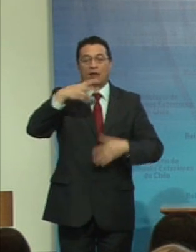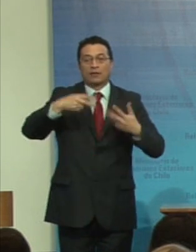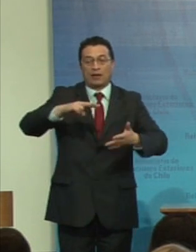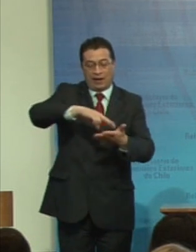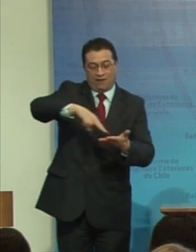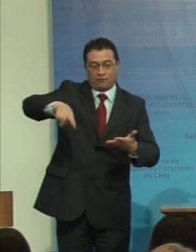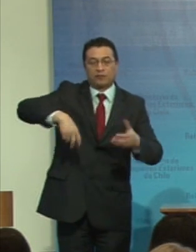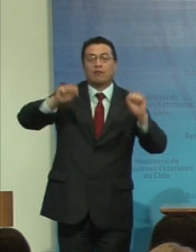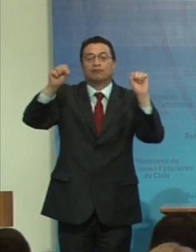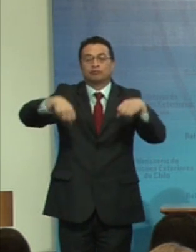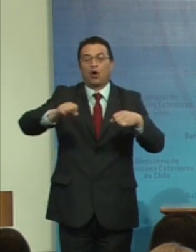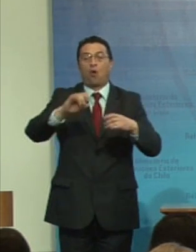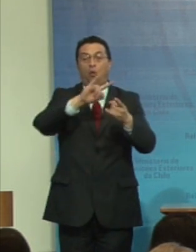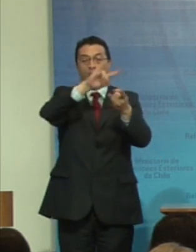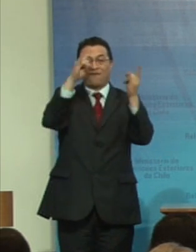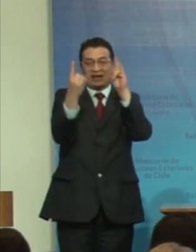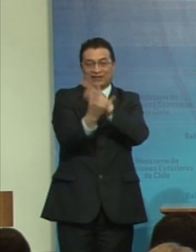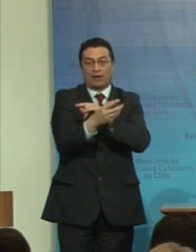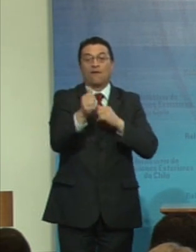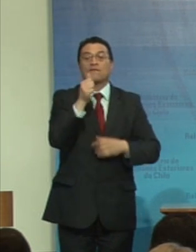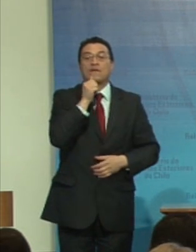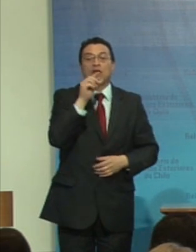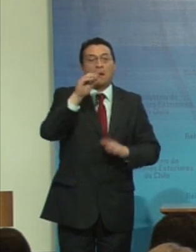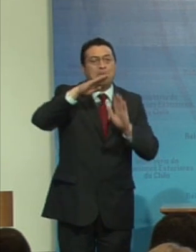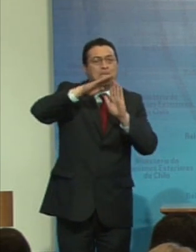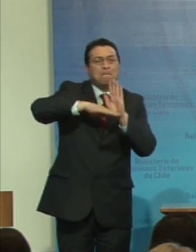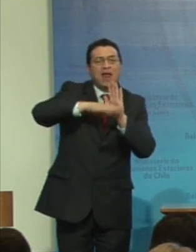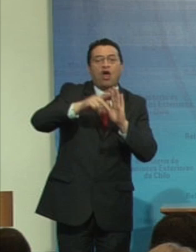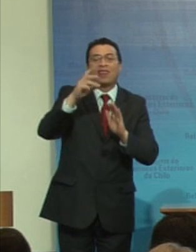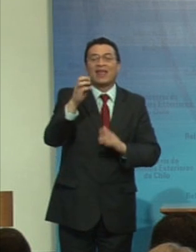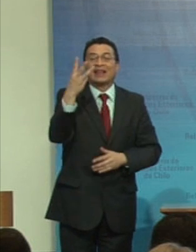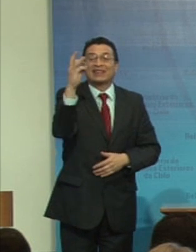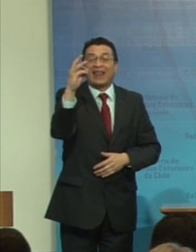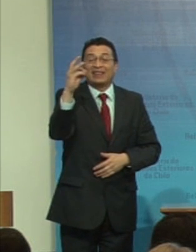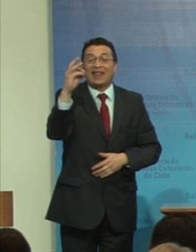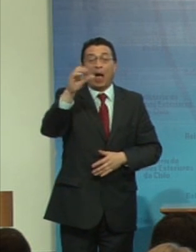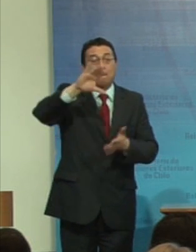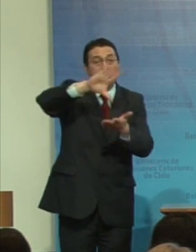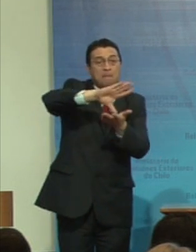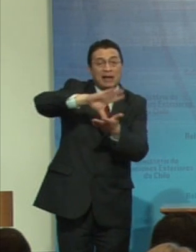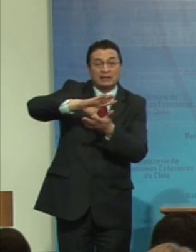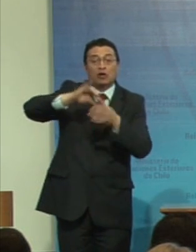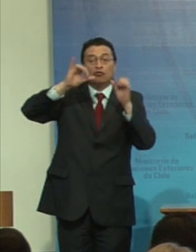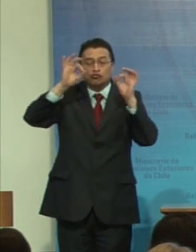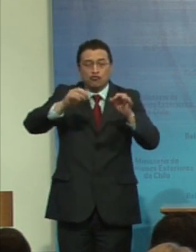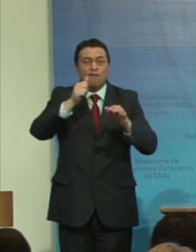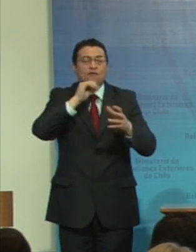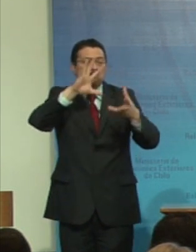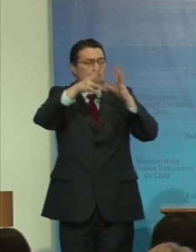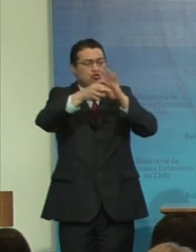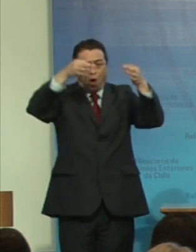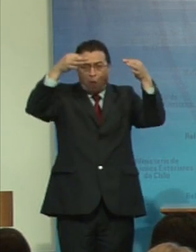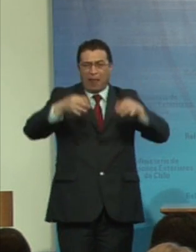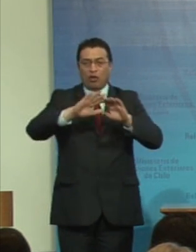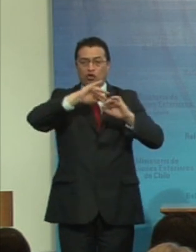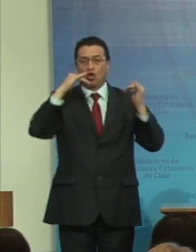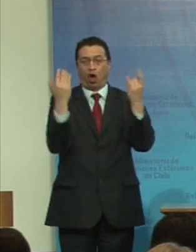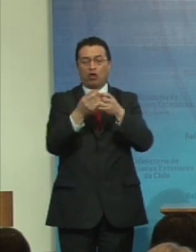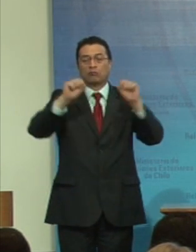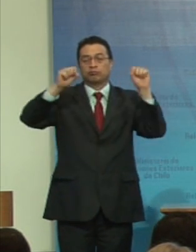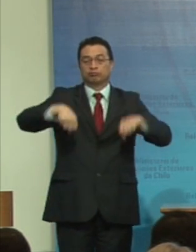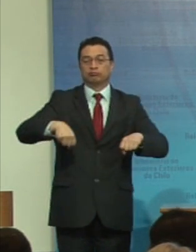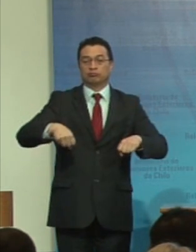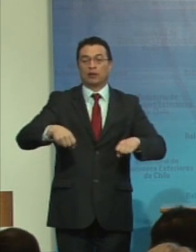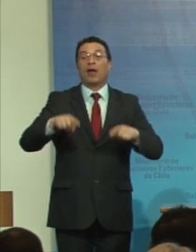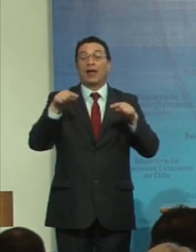universal. Quedan menos de 30 países para lograr esa ratificación universal. Y quiero decirles que